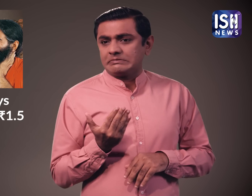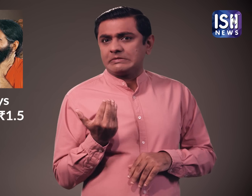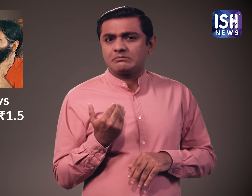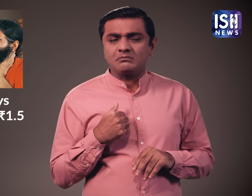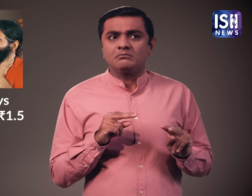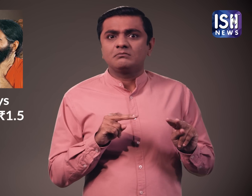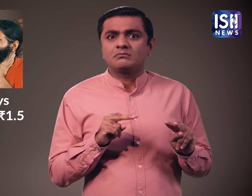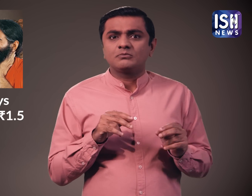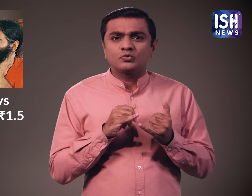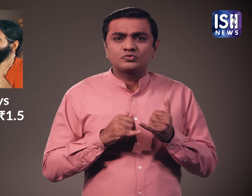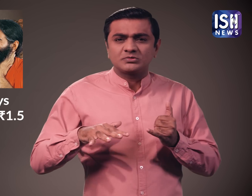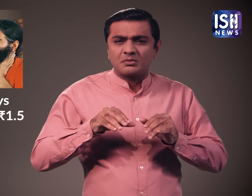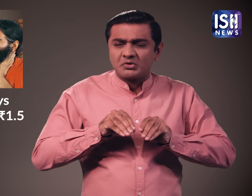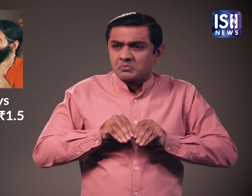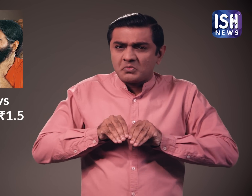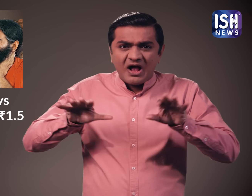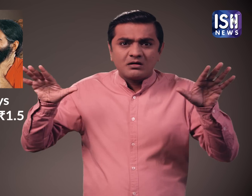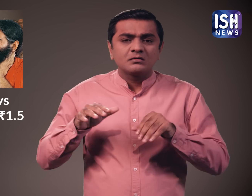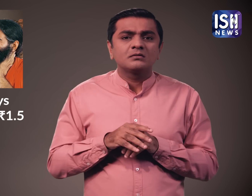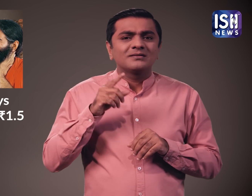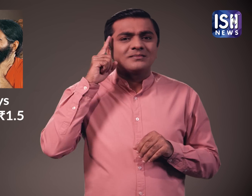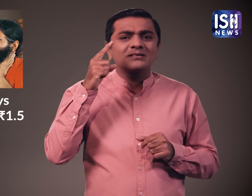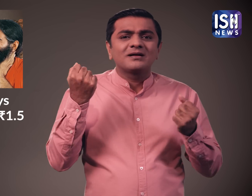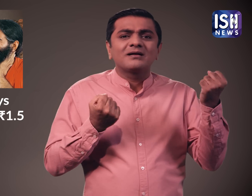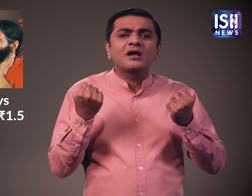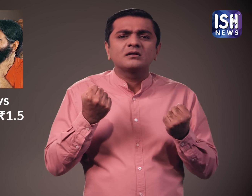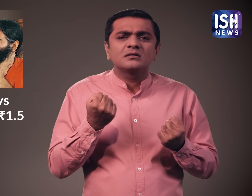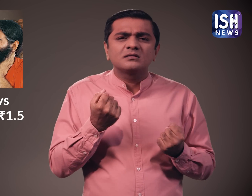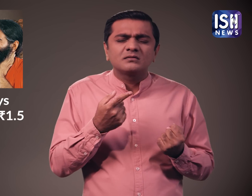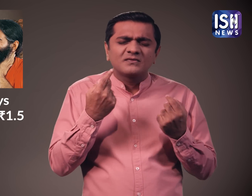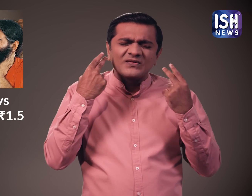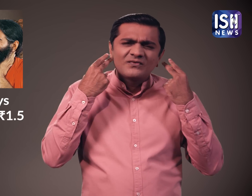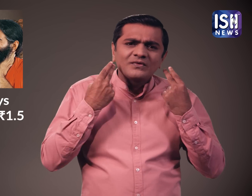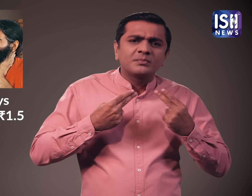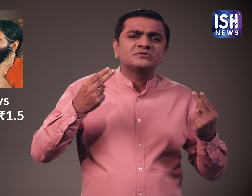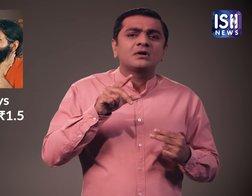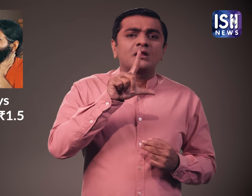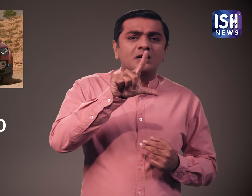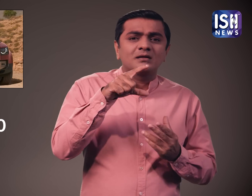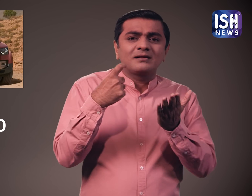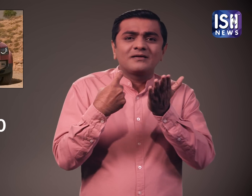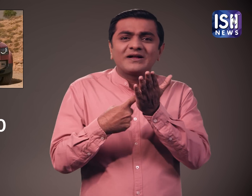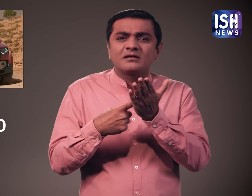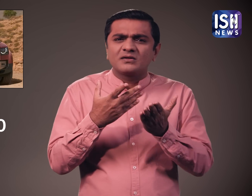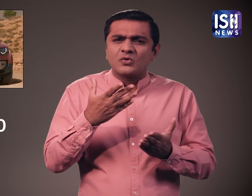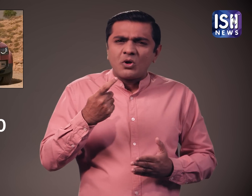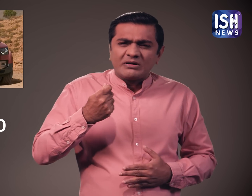लेकिन अब योग गुरु सोचल मीडिया पर वाइरल हो रहे है। बाबा राम देव ने नई दमदार